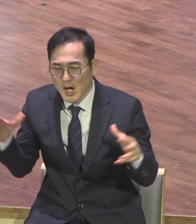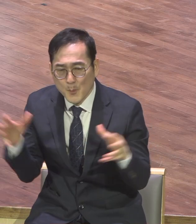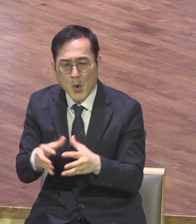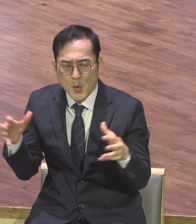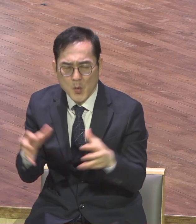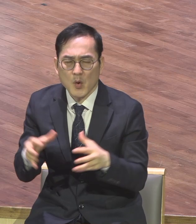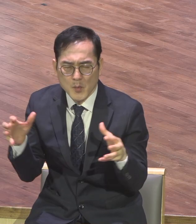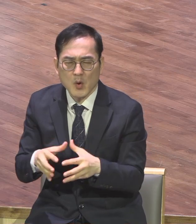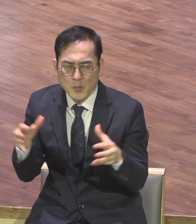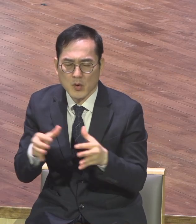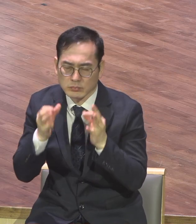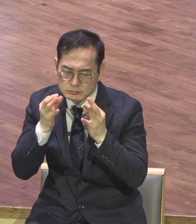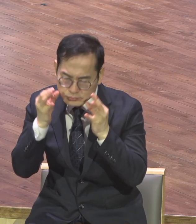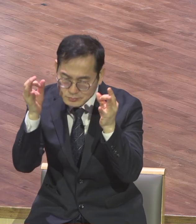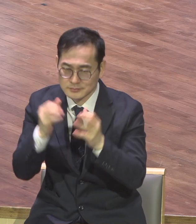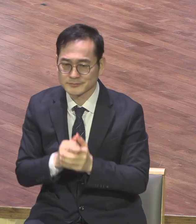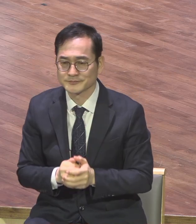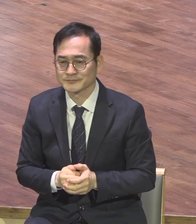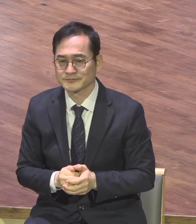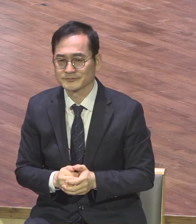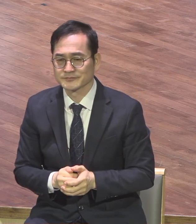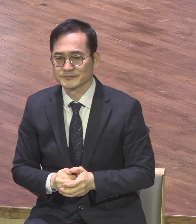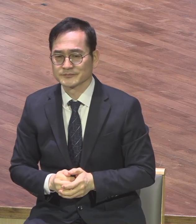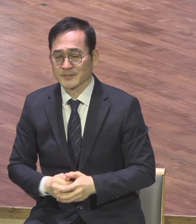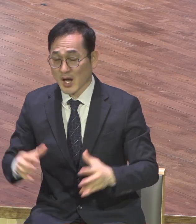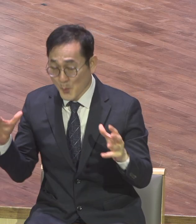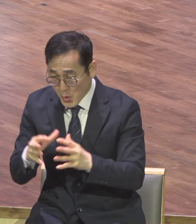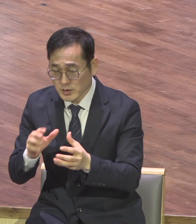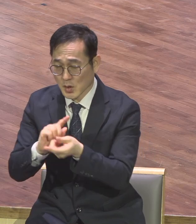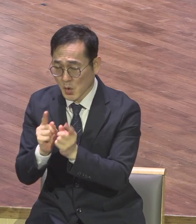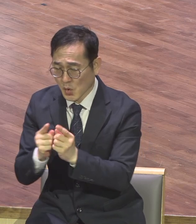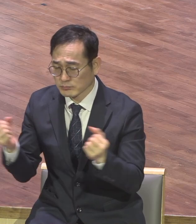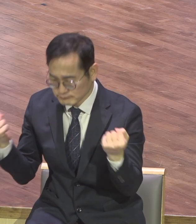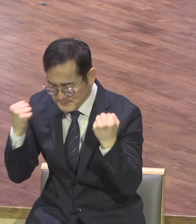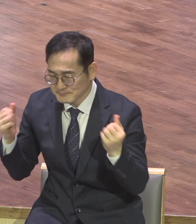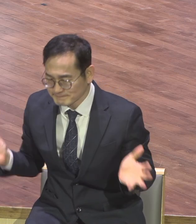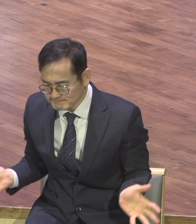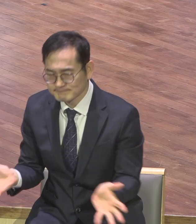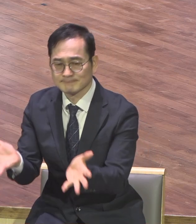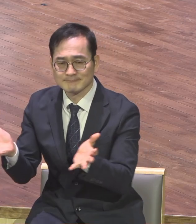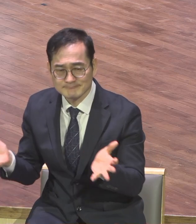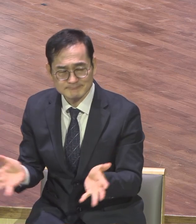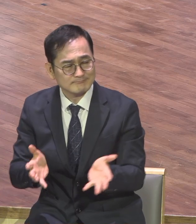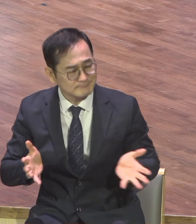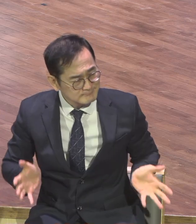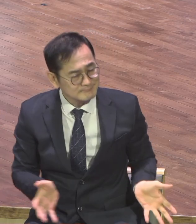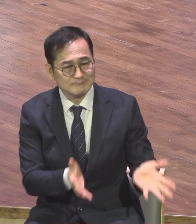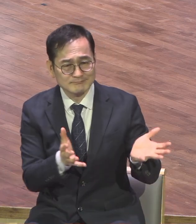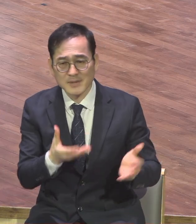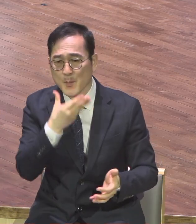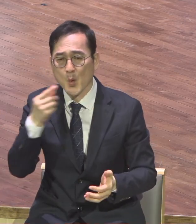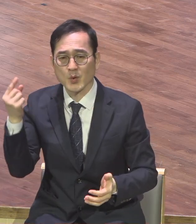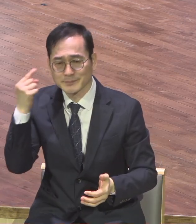연결모드의 성도들 서로에게 힘을 주는 절대 복음 체질 되시기를 바랍니다